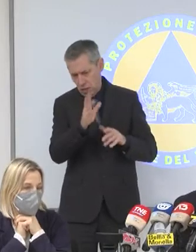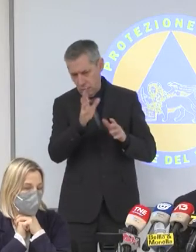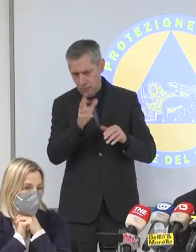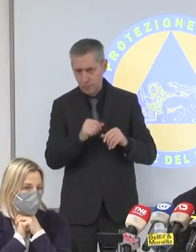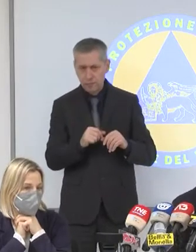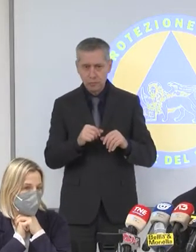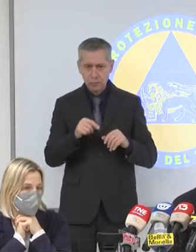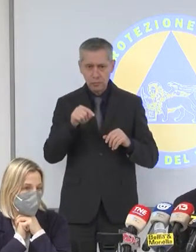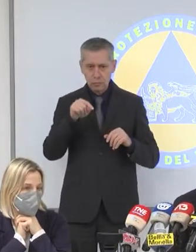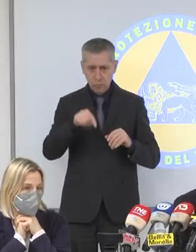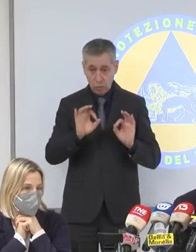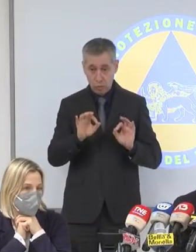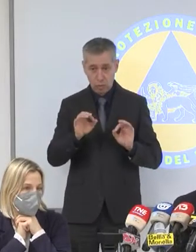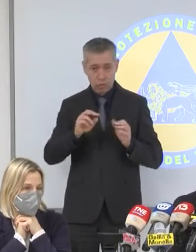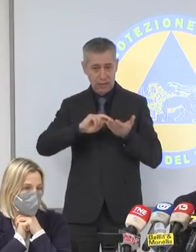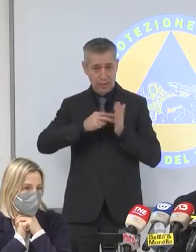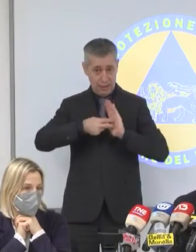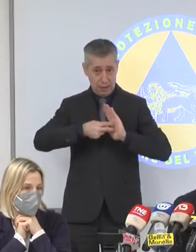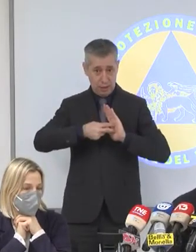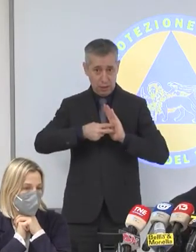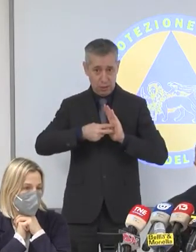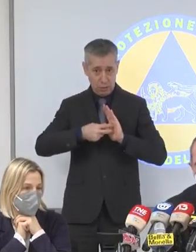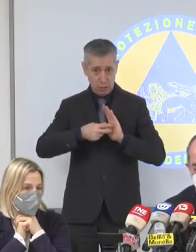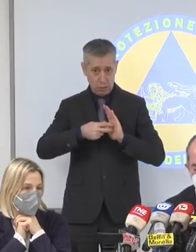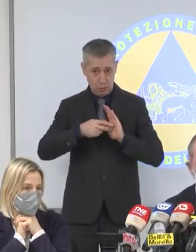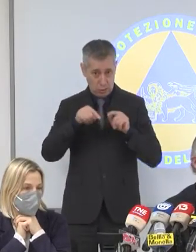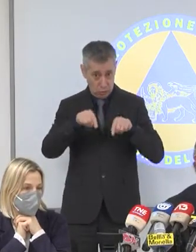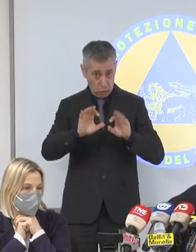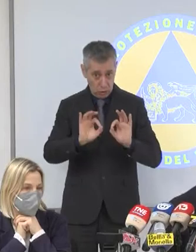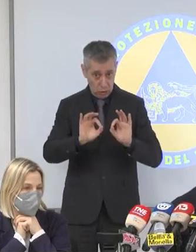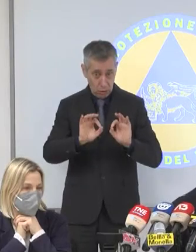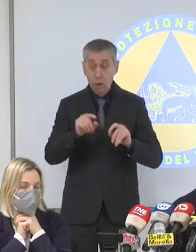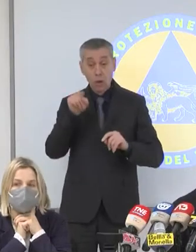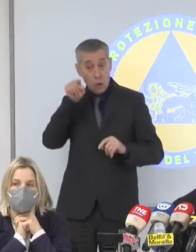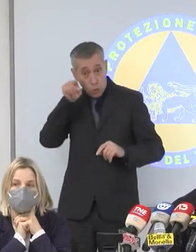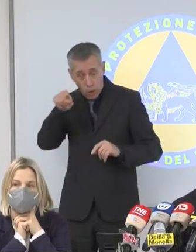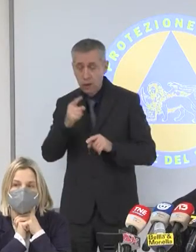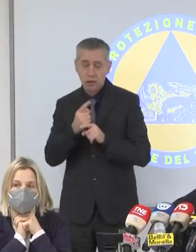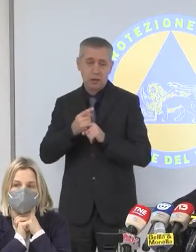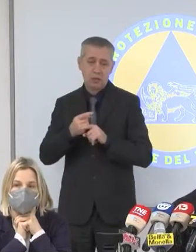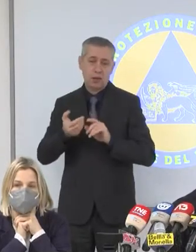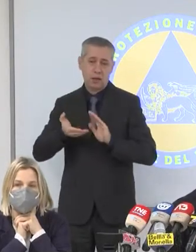colore di area con questo sistema di oggi pesano, vengano depennati